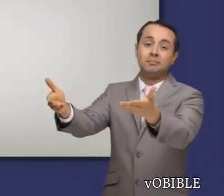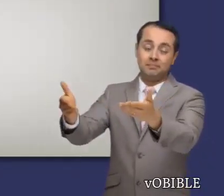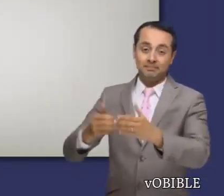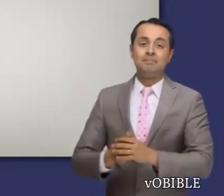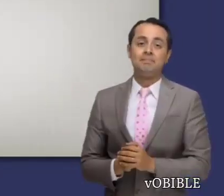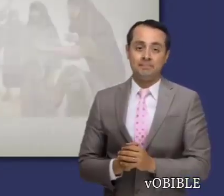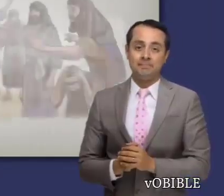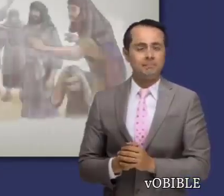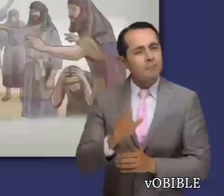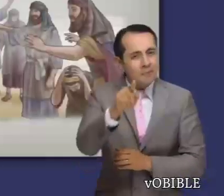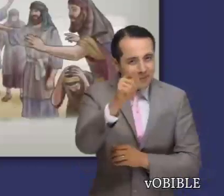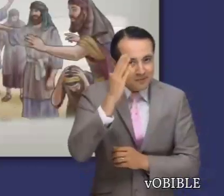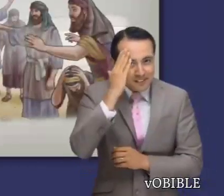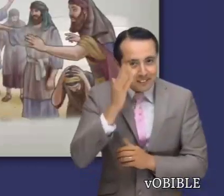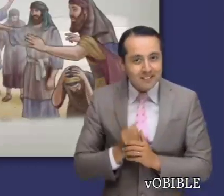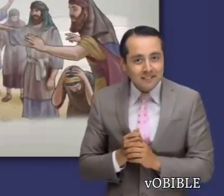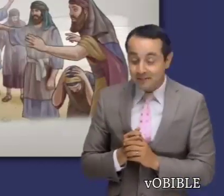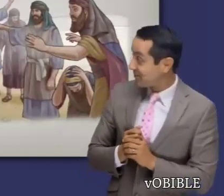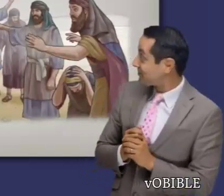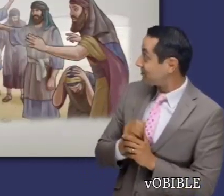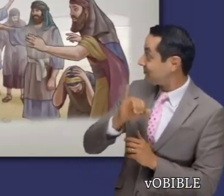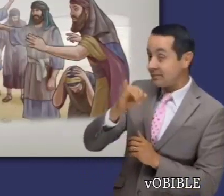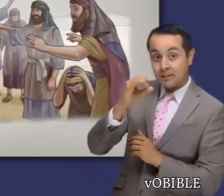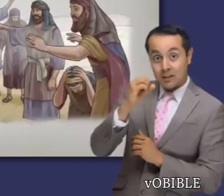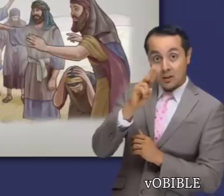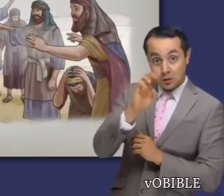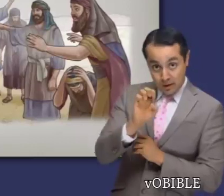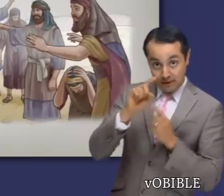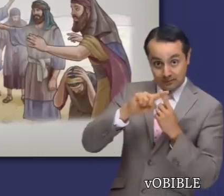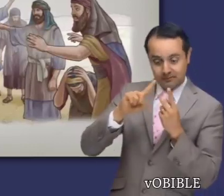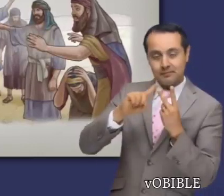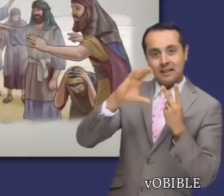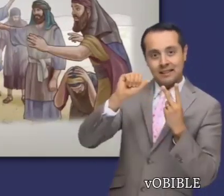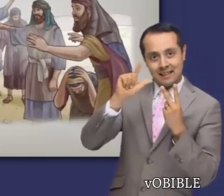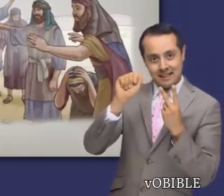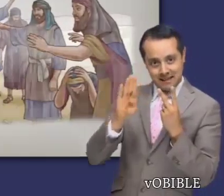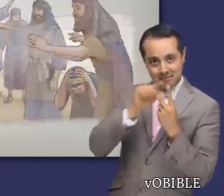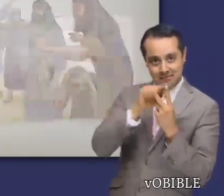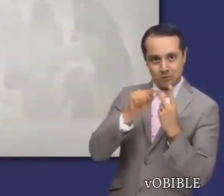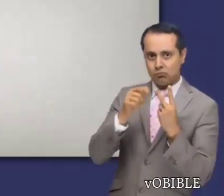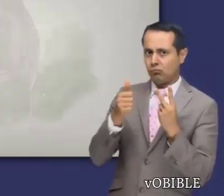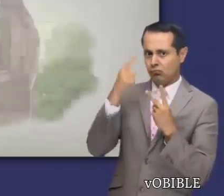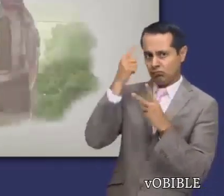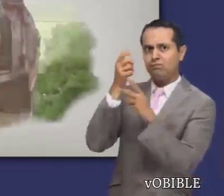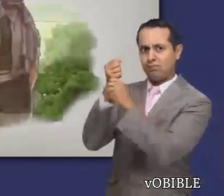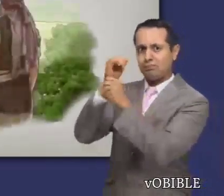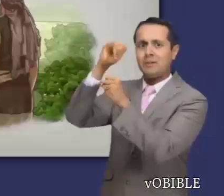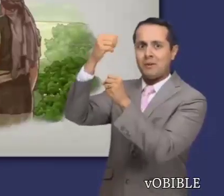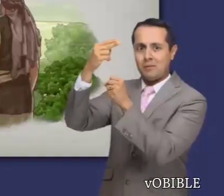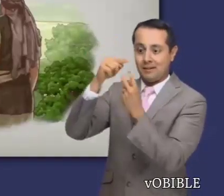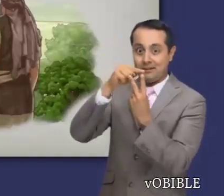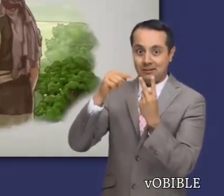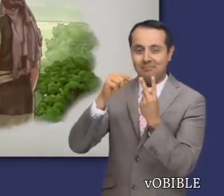¿Lo sabía? Josué y Caleb fueron los únicos espías que demostraron fe en Jehová. Así que fueron los